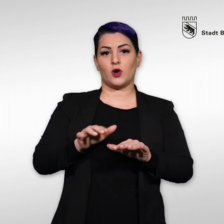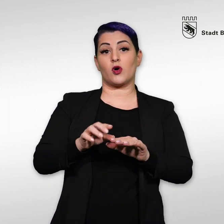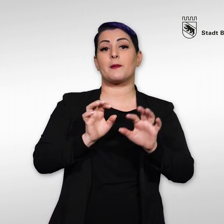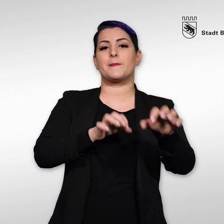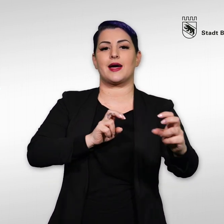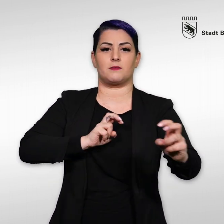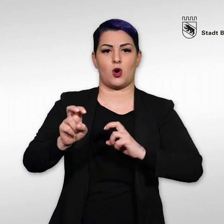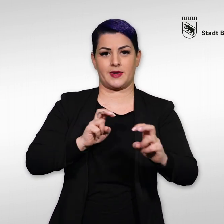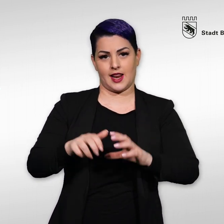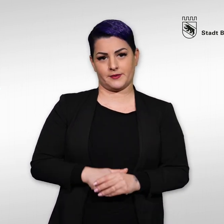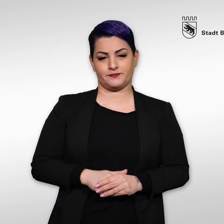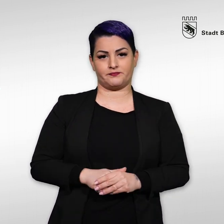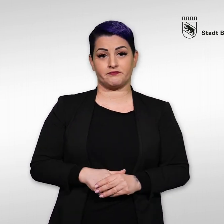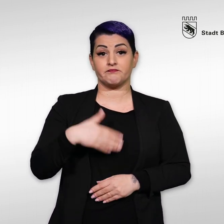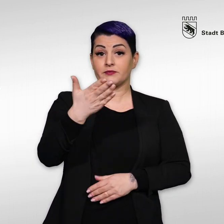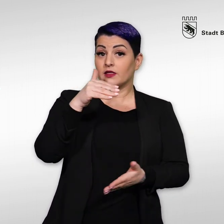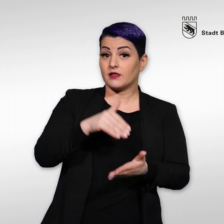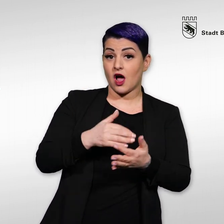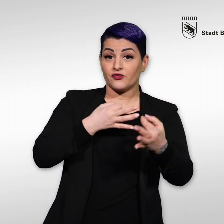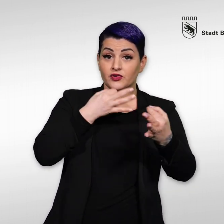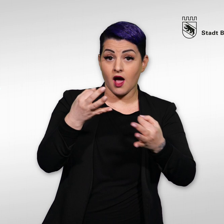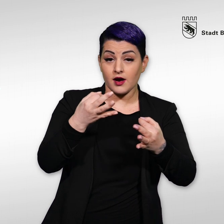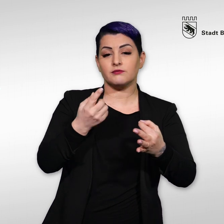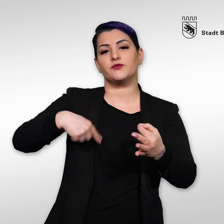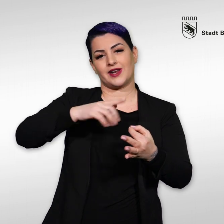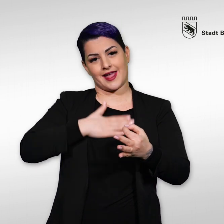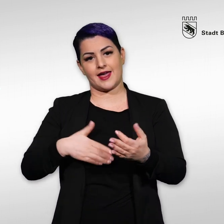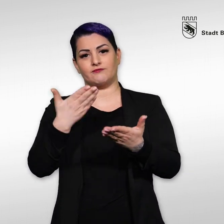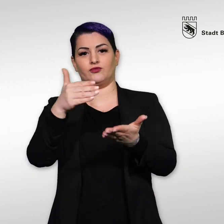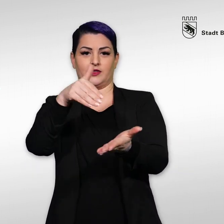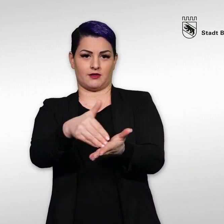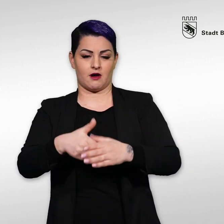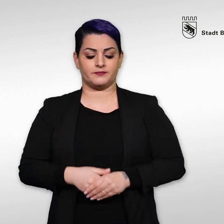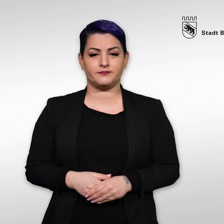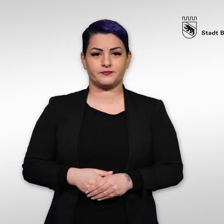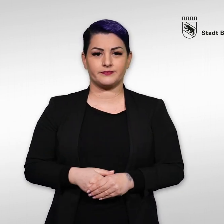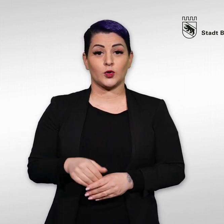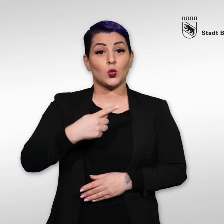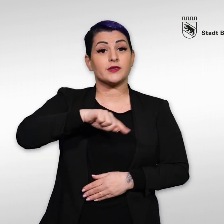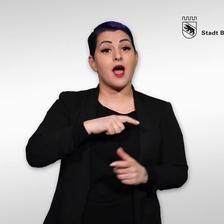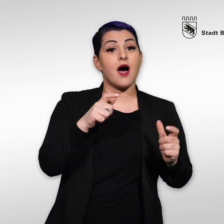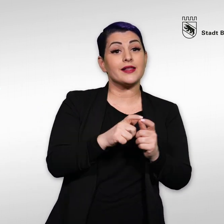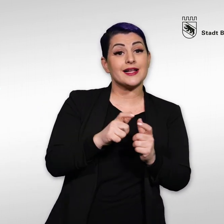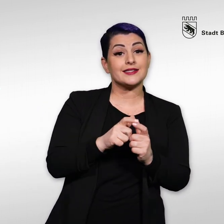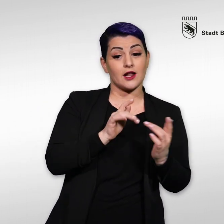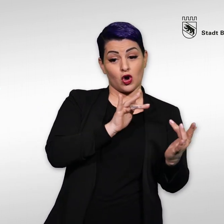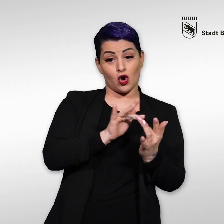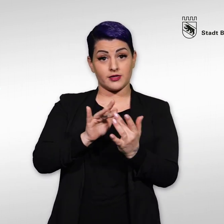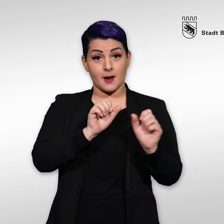Unsere Adresse, die Kontaktmöglichkeiten und unsere Öffnungszeiten finden Sie in der Box Zuständige Stelle